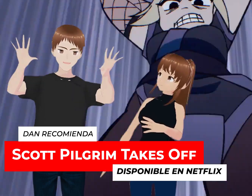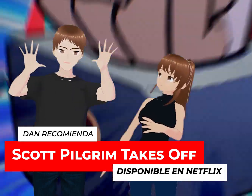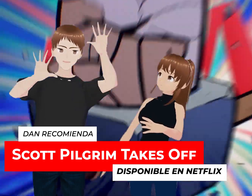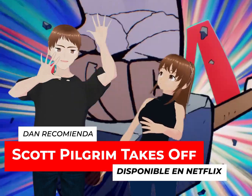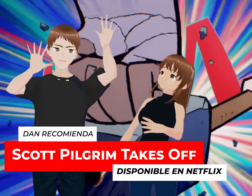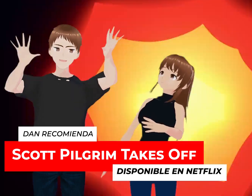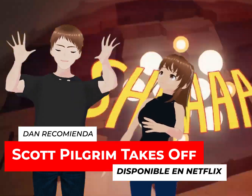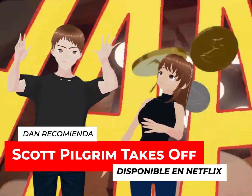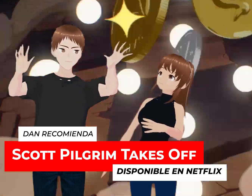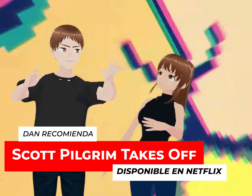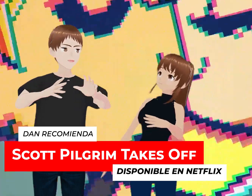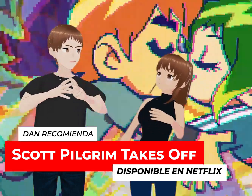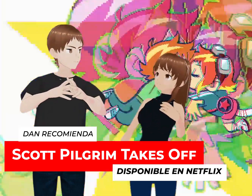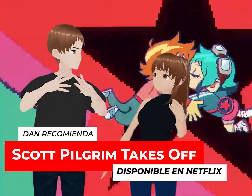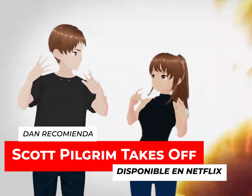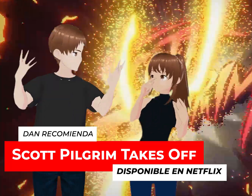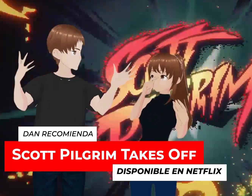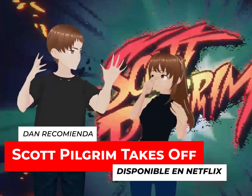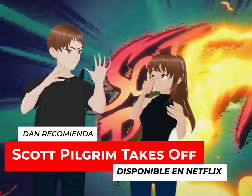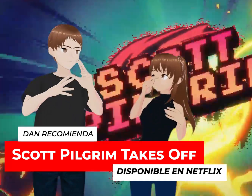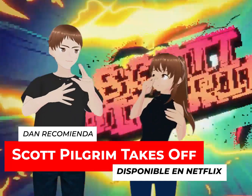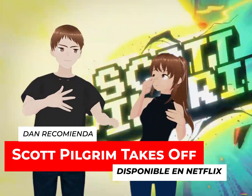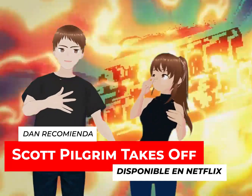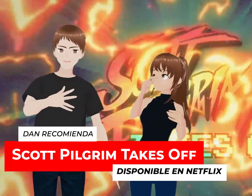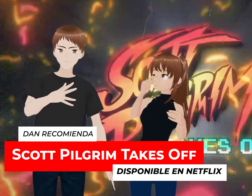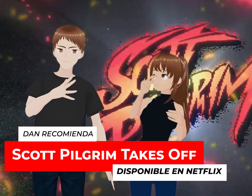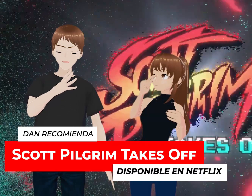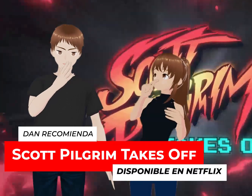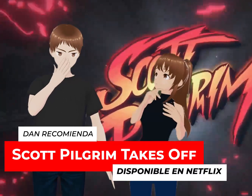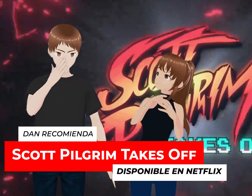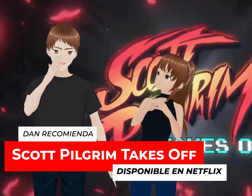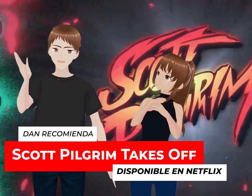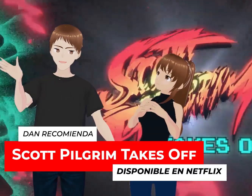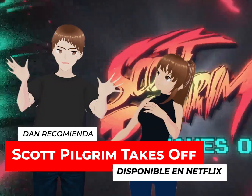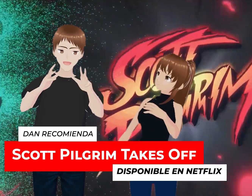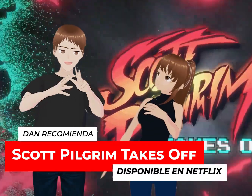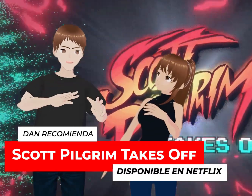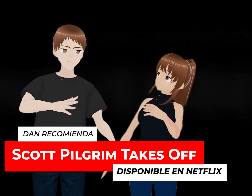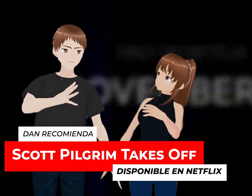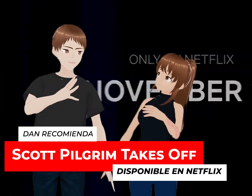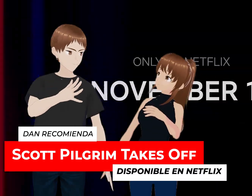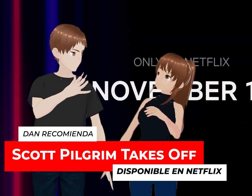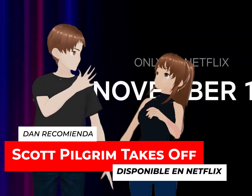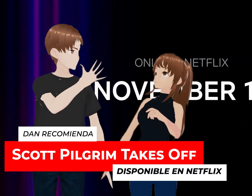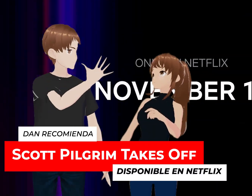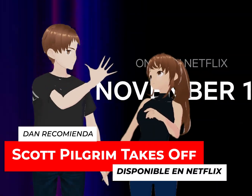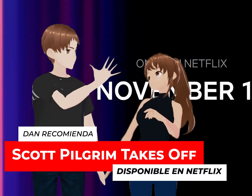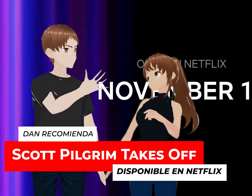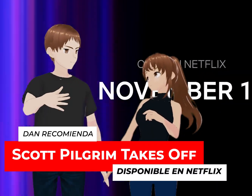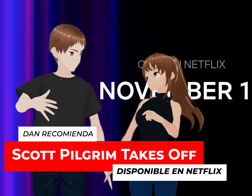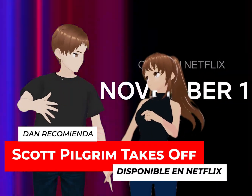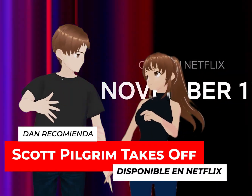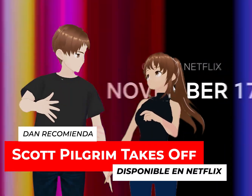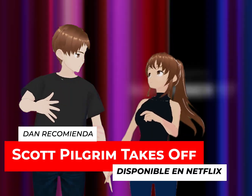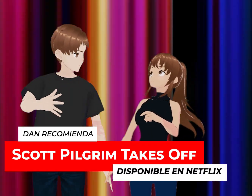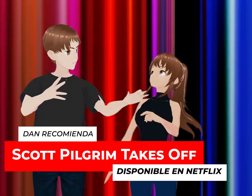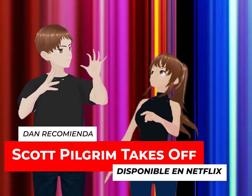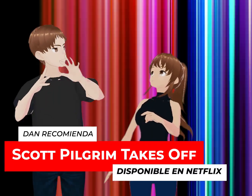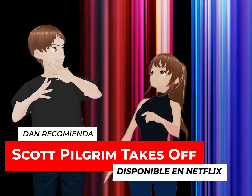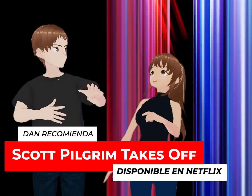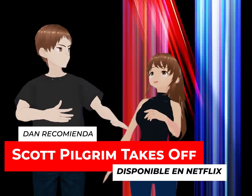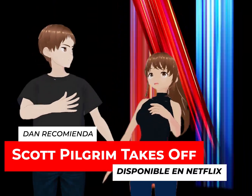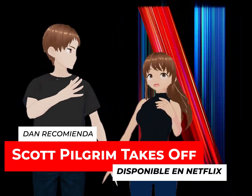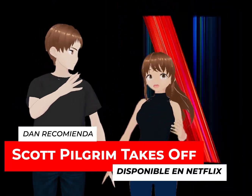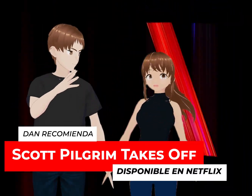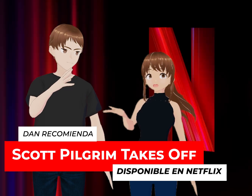todo el entorno animado muy padre, pues eso nos inspiró también a que tuviéramos este entorno animado para acá. ¿La encuentran en Netflix? ¿Y la tuya dónde la